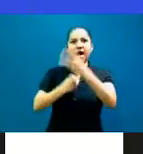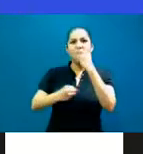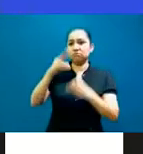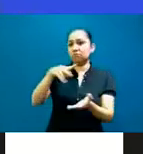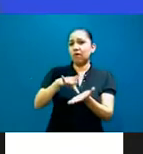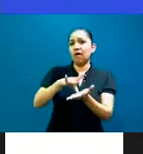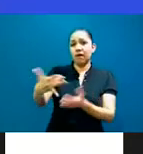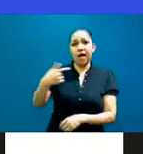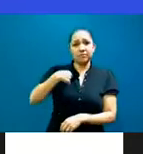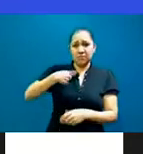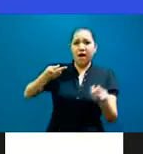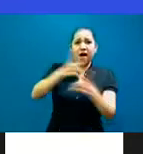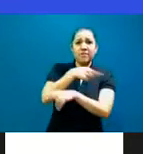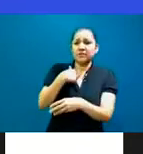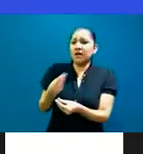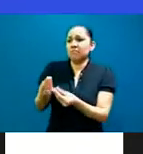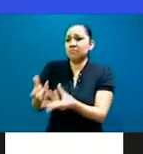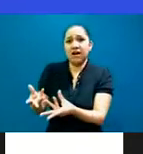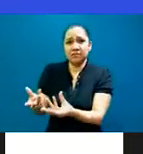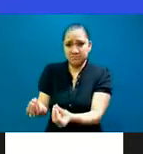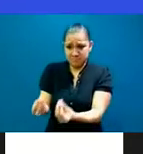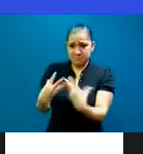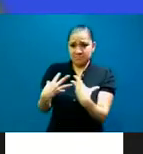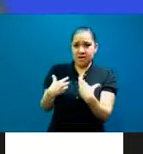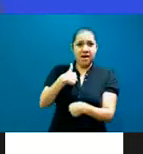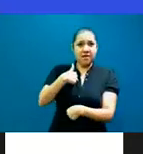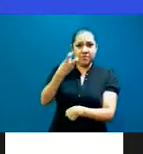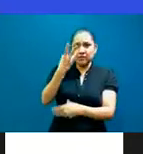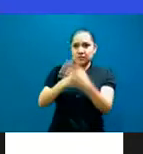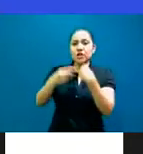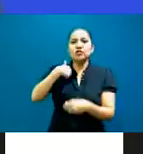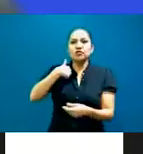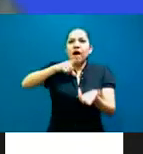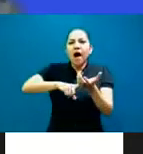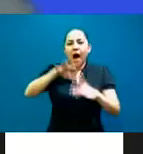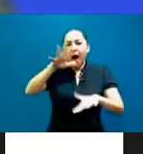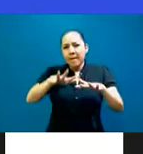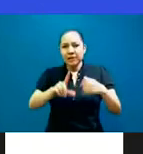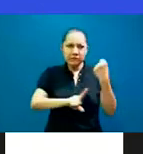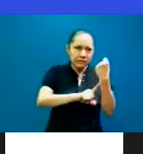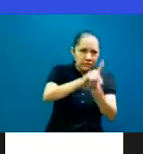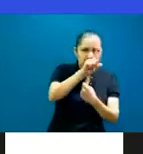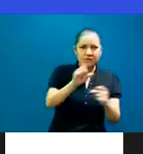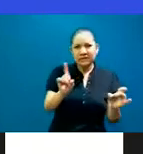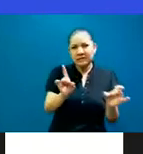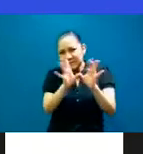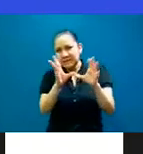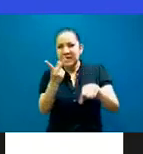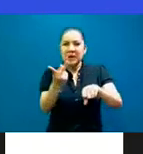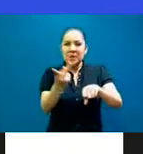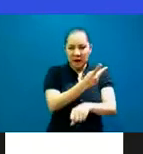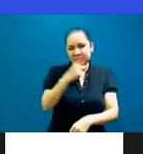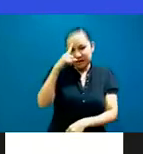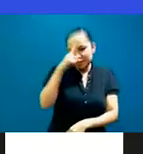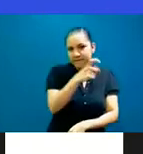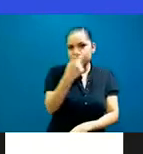no se me hubieran presentado en mi vida. Y esto me ha hecho crecer, me ha hecho madurar, me ha hecho entender situaciones de la vida que,